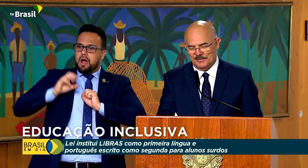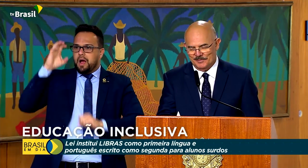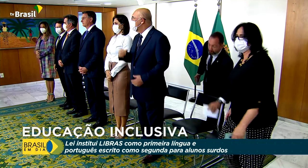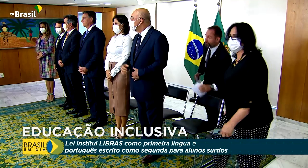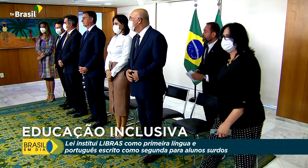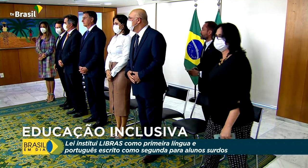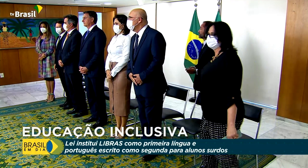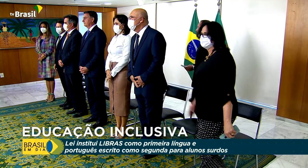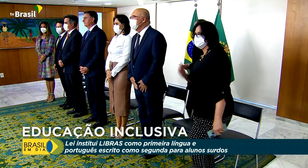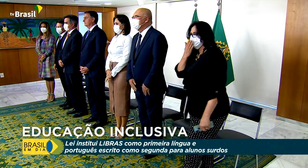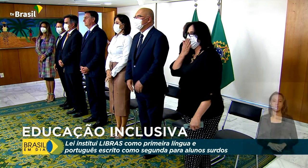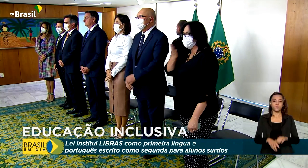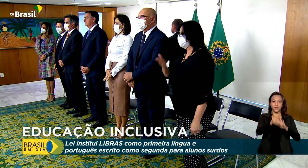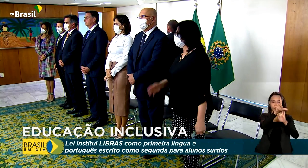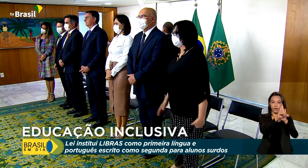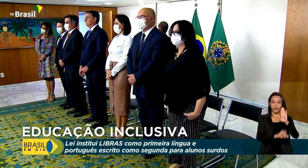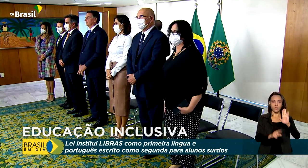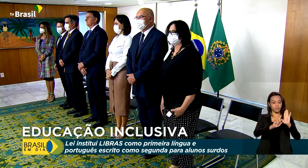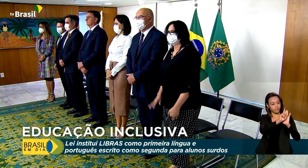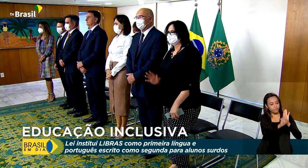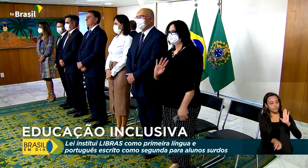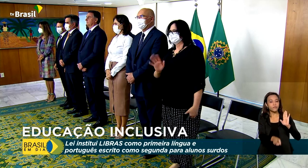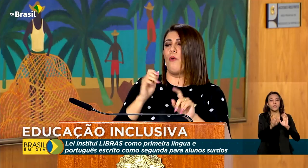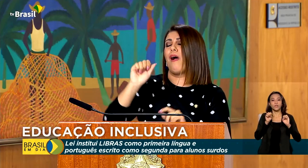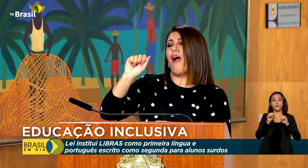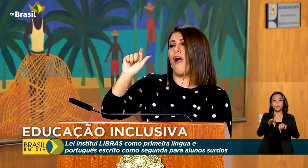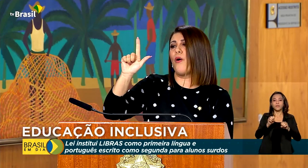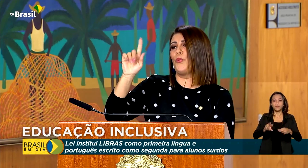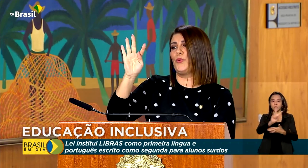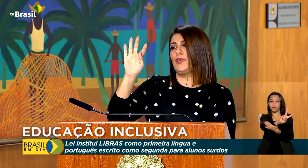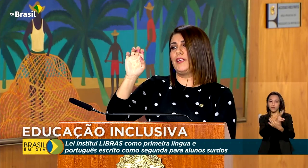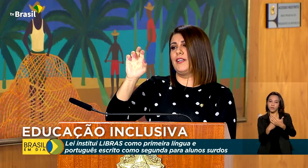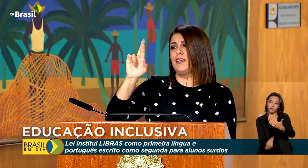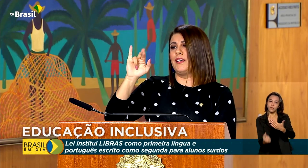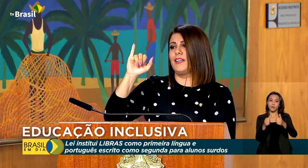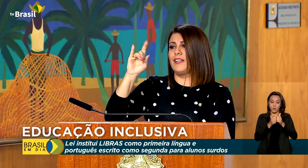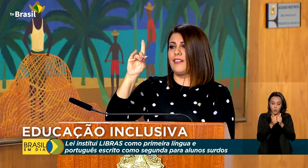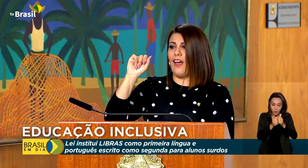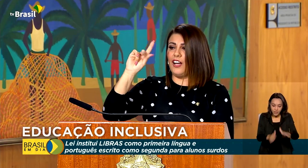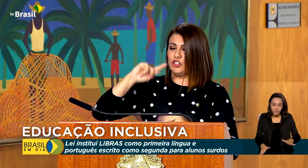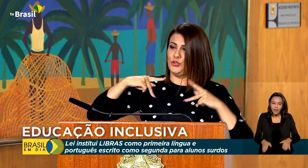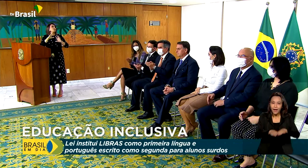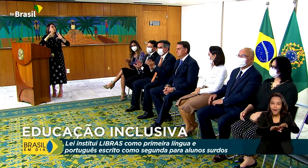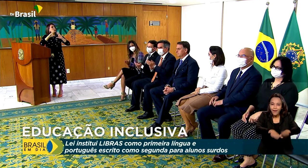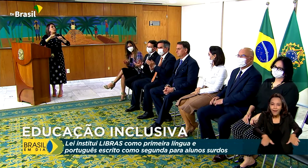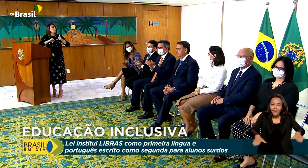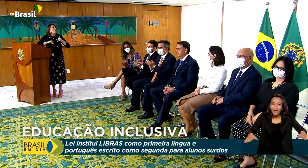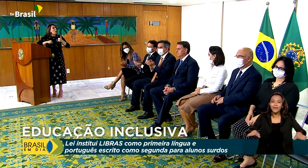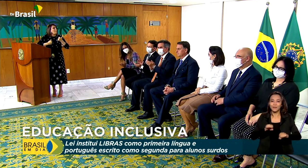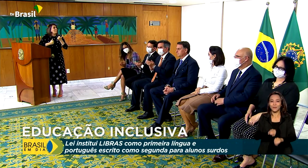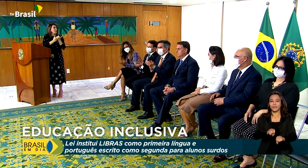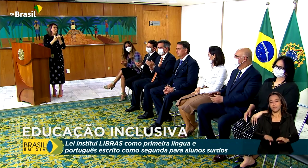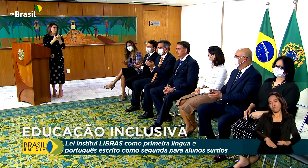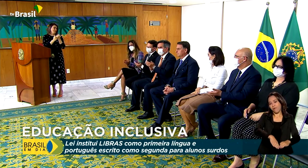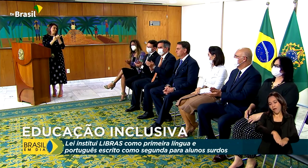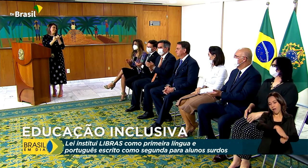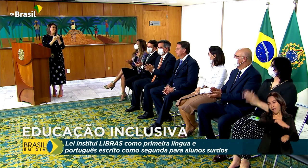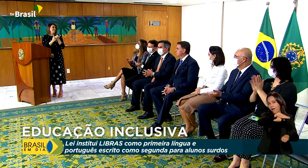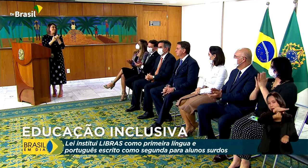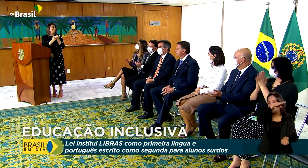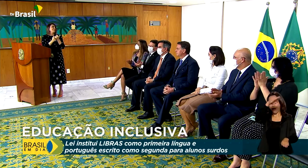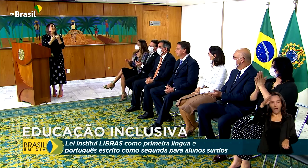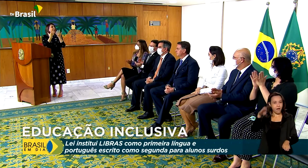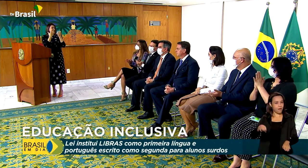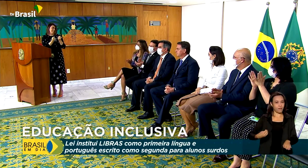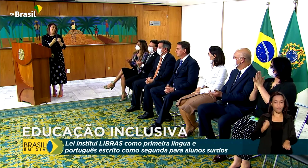escrito. A lei determina que o ensino bilíngue deve ser iniciado na educação infantil e se estender ao longo da